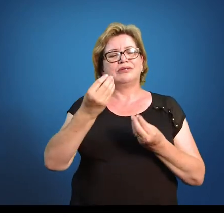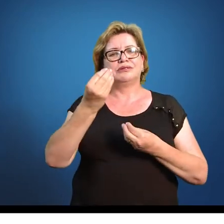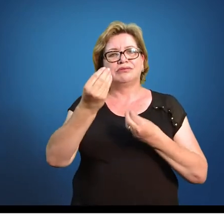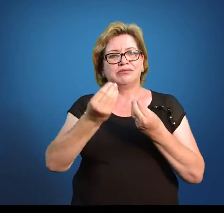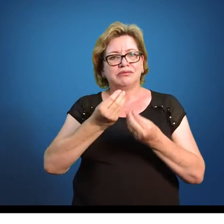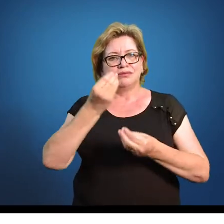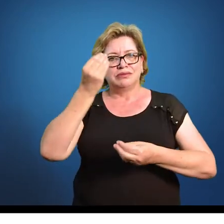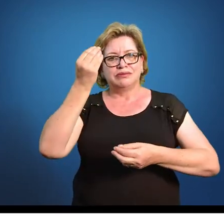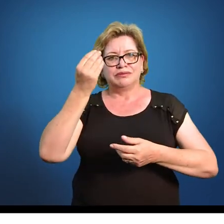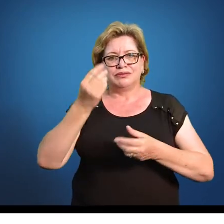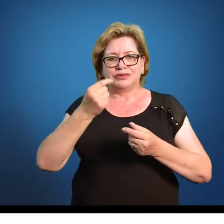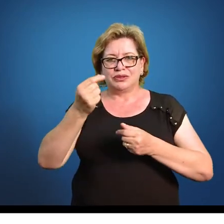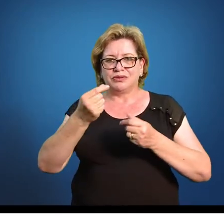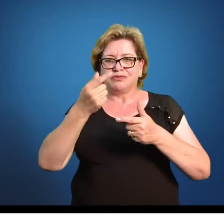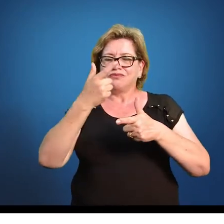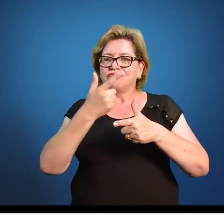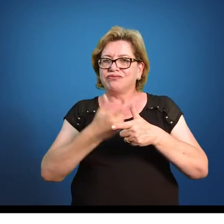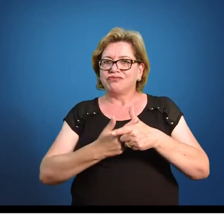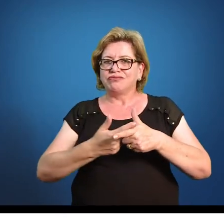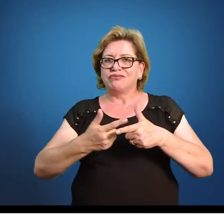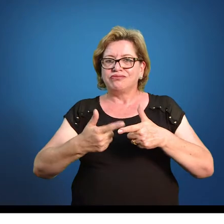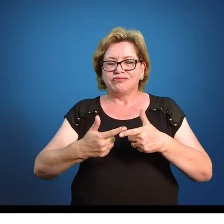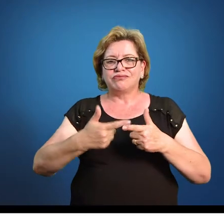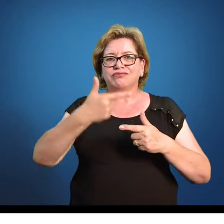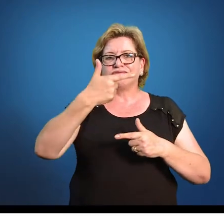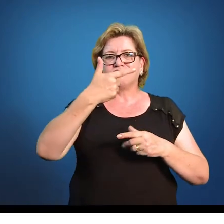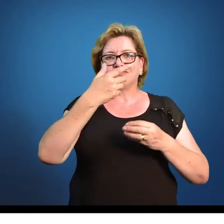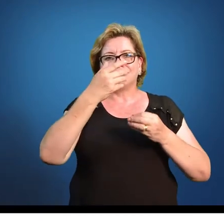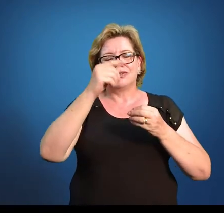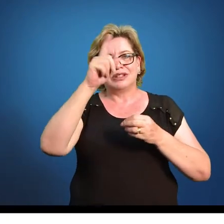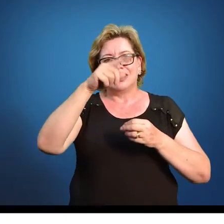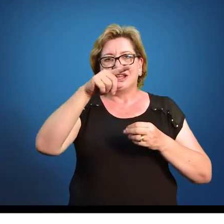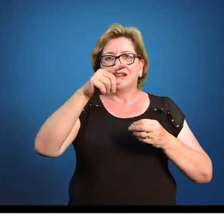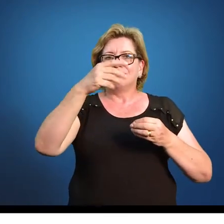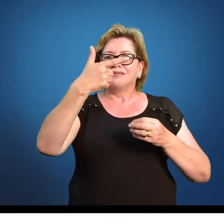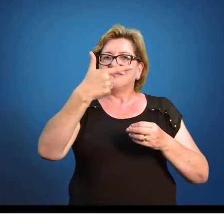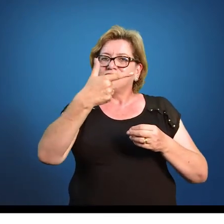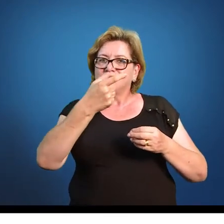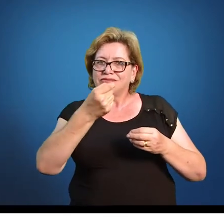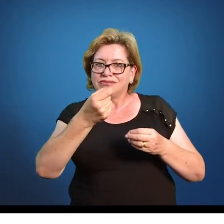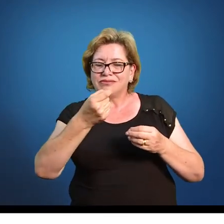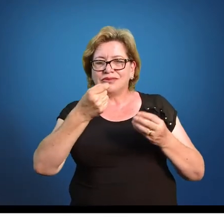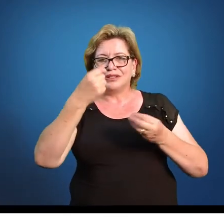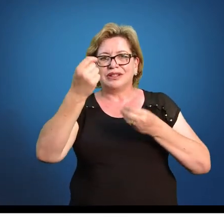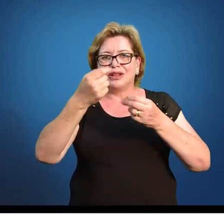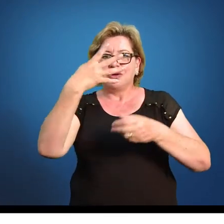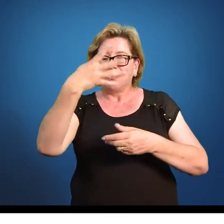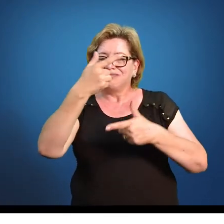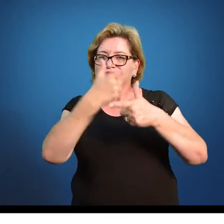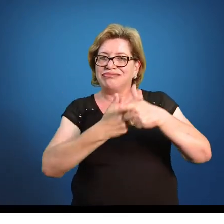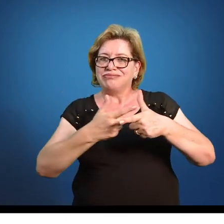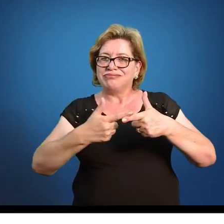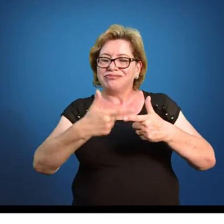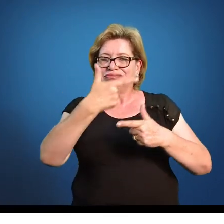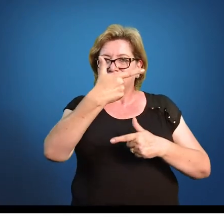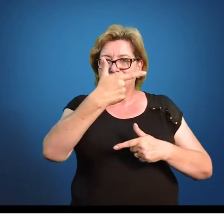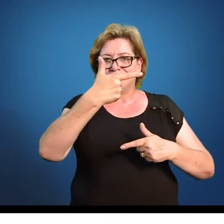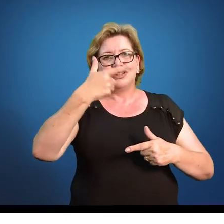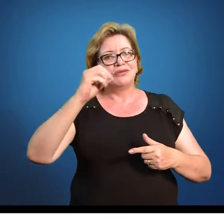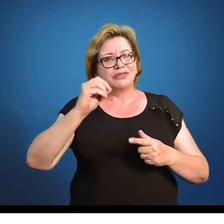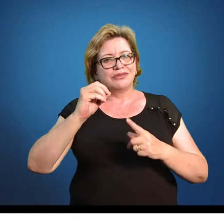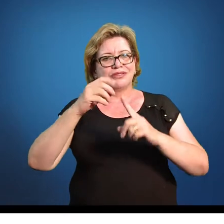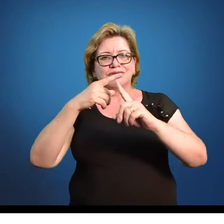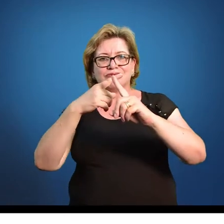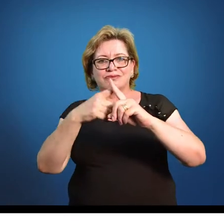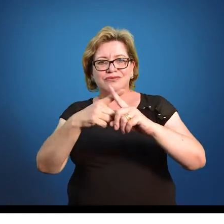converter, em relação ao total. Total, 20 elementos da amostra. Então a gente dividiu, fez a razão entre o 4